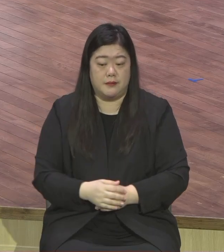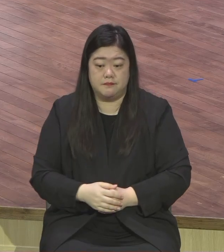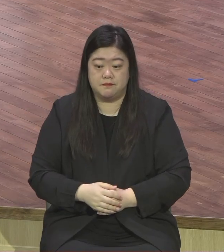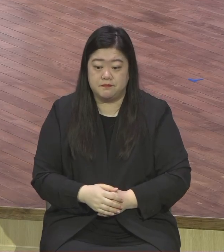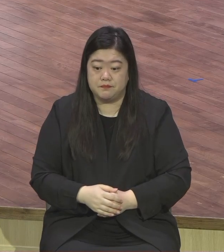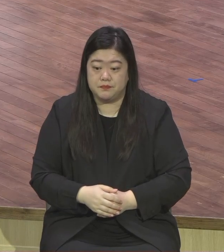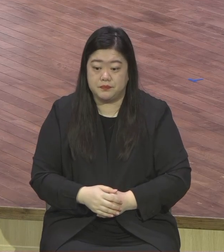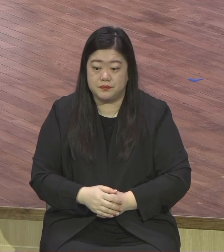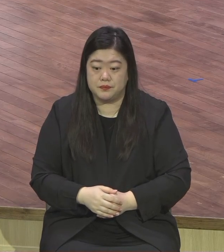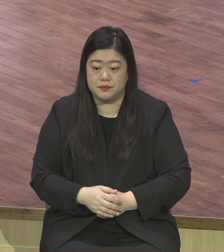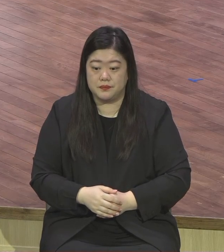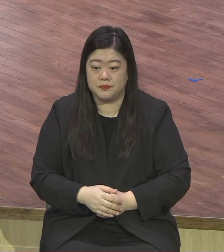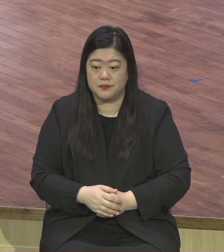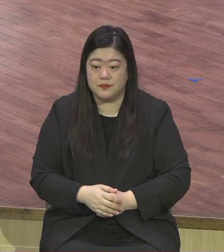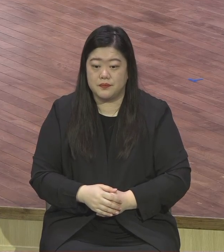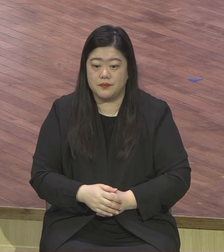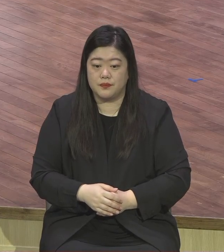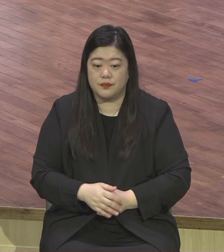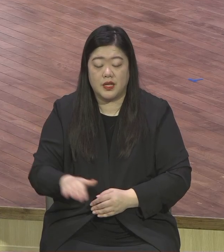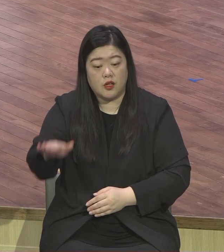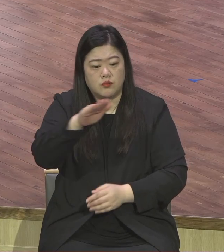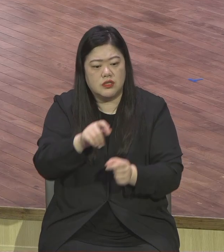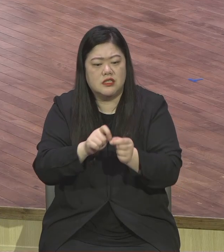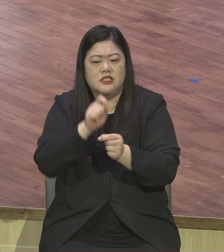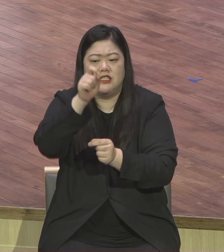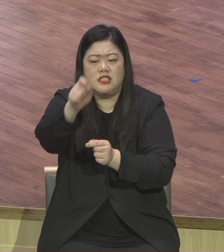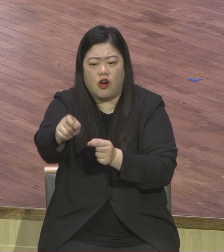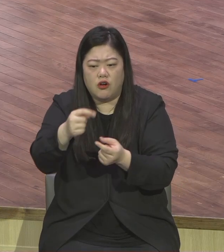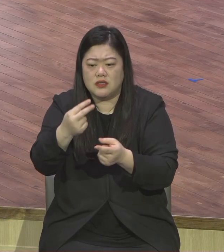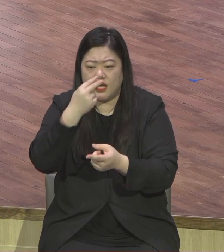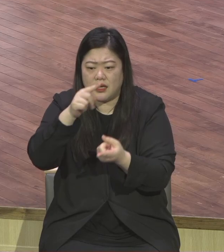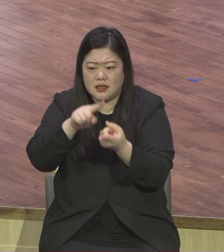주어진 것이 뭐냐 영생에 대해 오해하고 있는 모든 종교인들